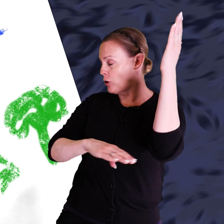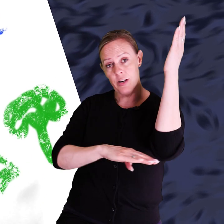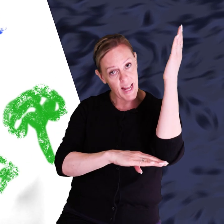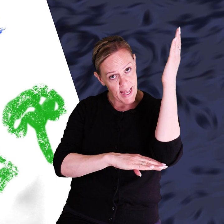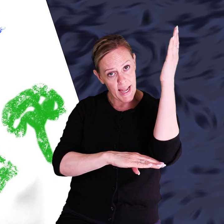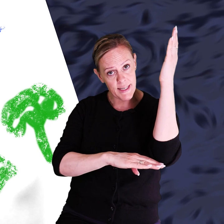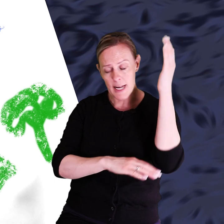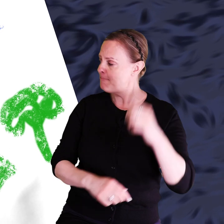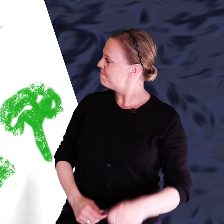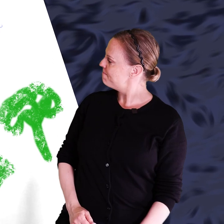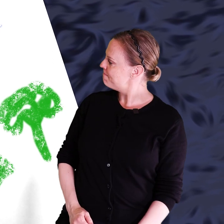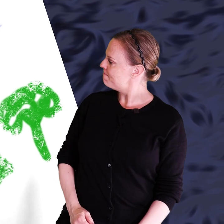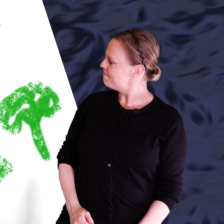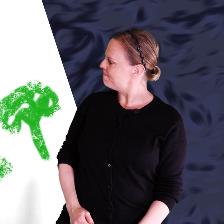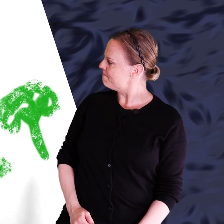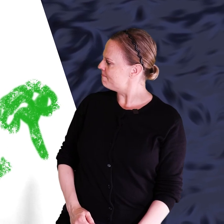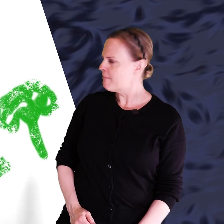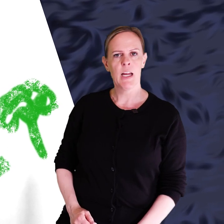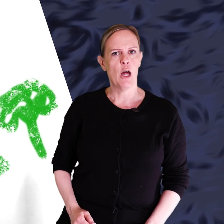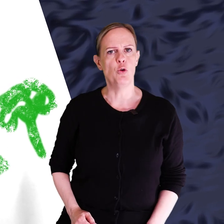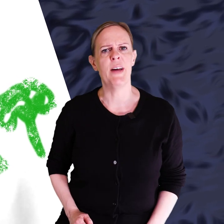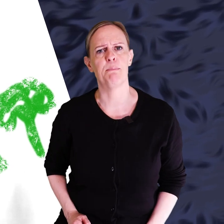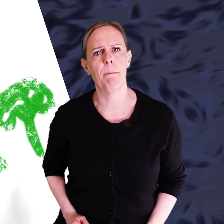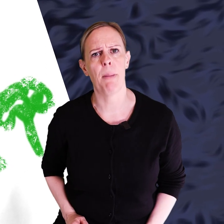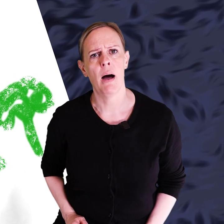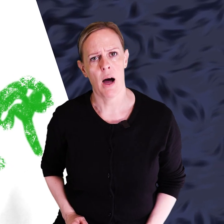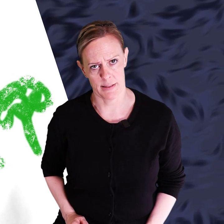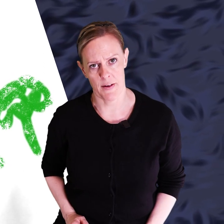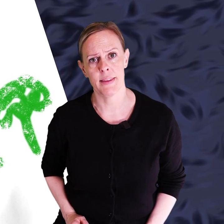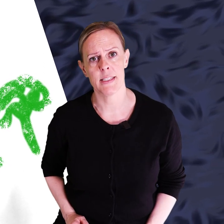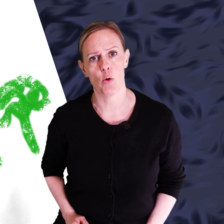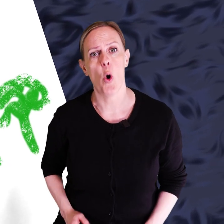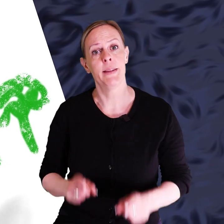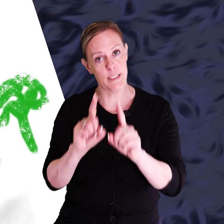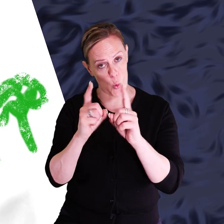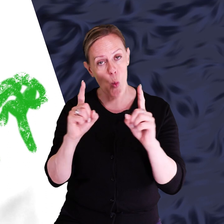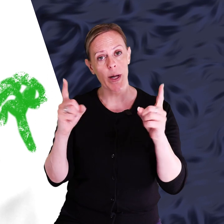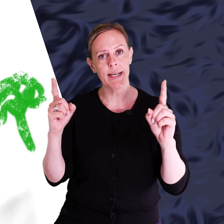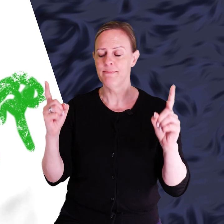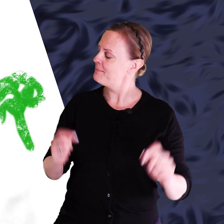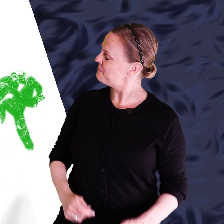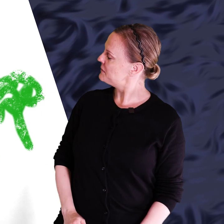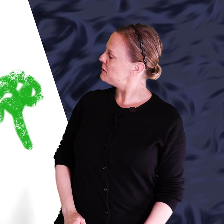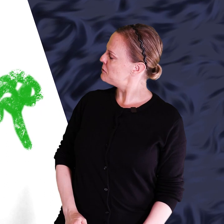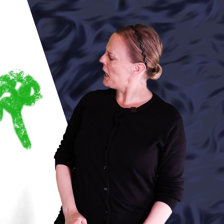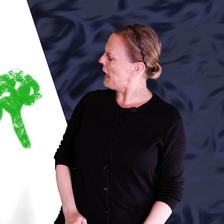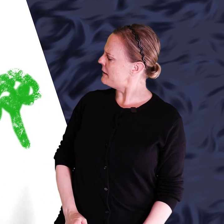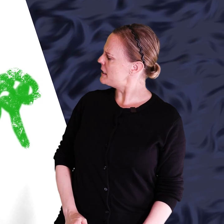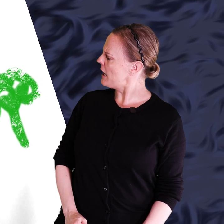träden. Nu vet pappa att Svante ska gå till skogen. Sådär. Det ser